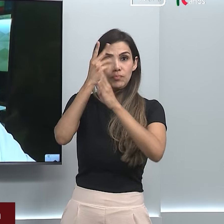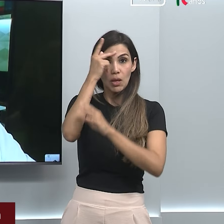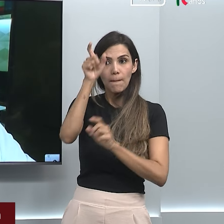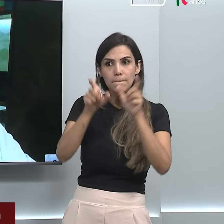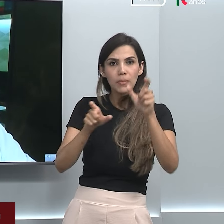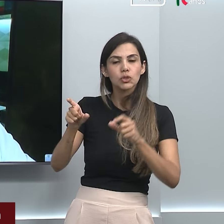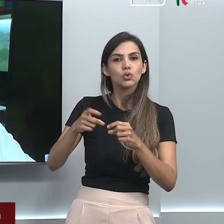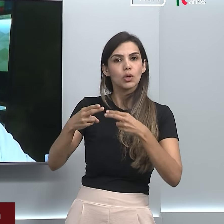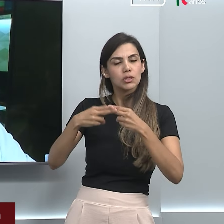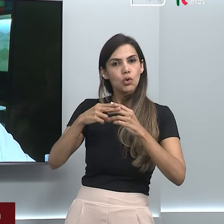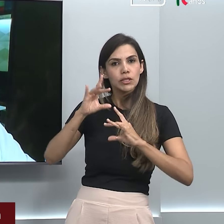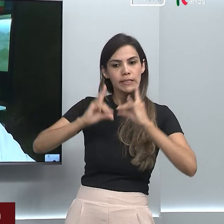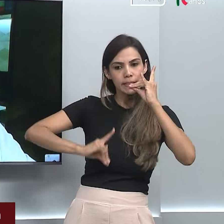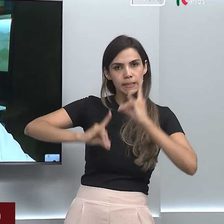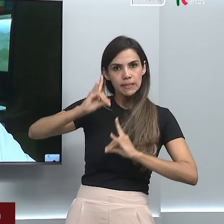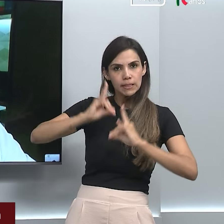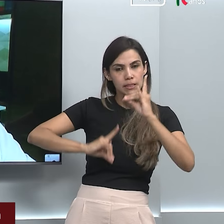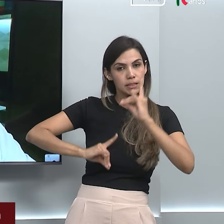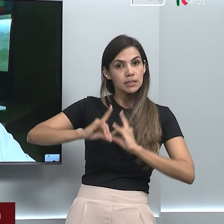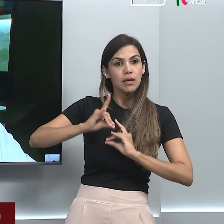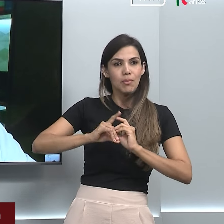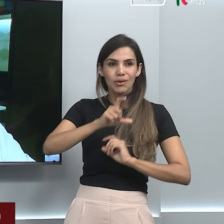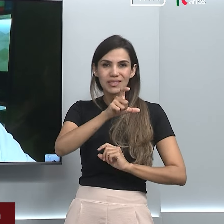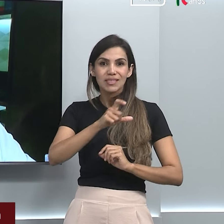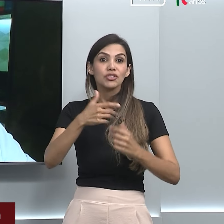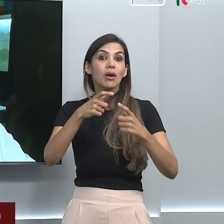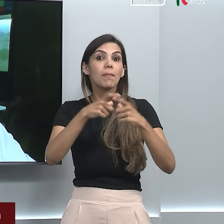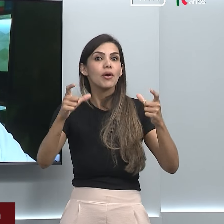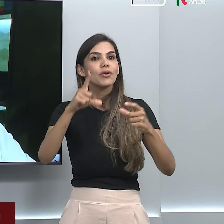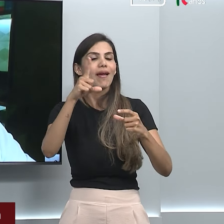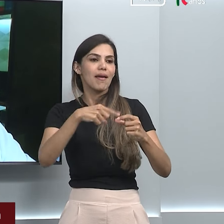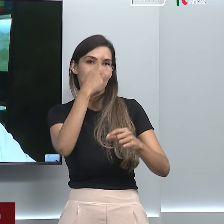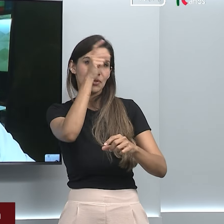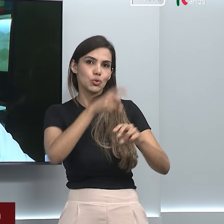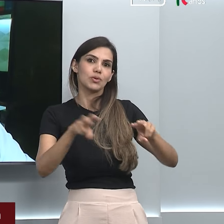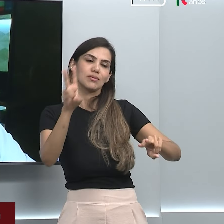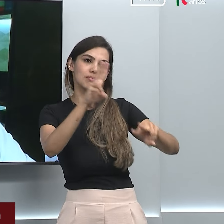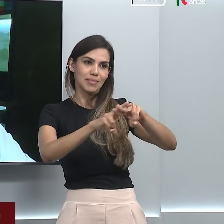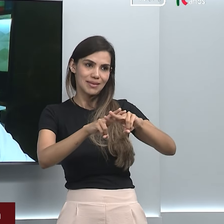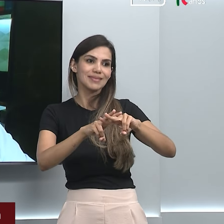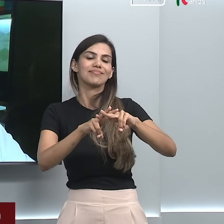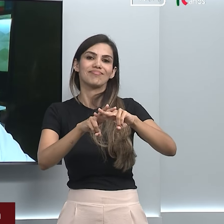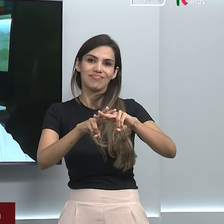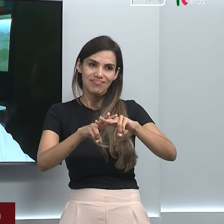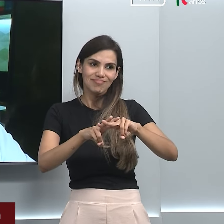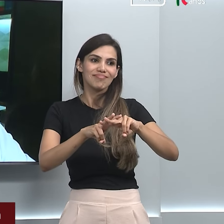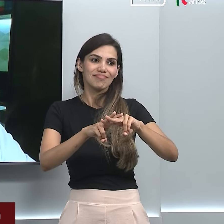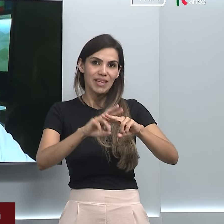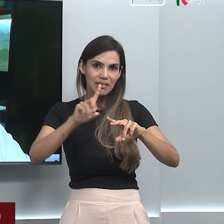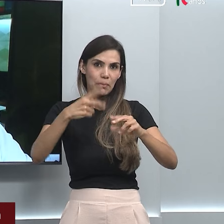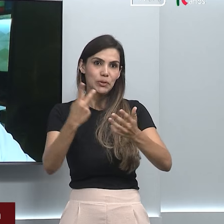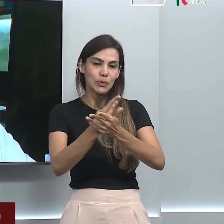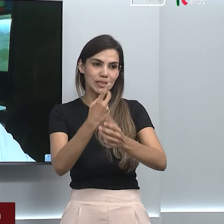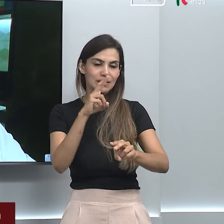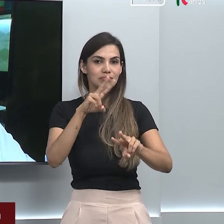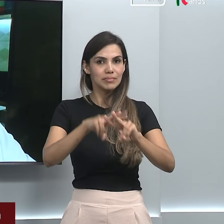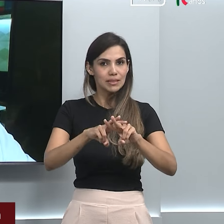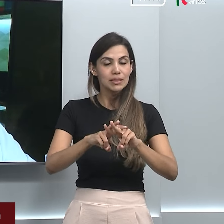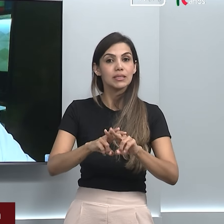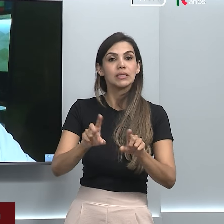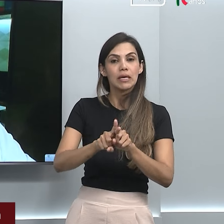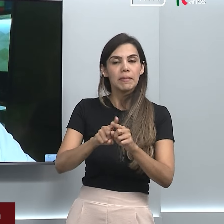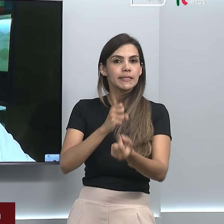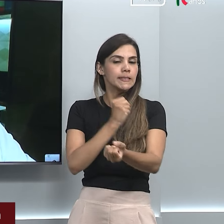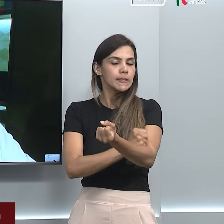de anabolizantes é maior na população carcerária. Esse paciente também apresenta um efeito de dependência